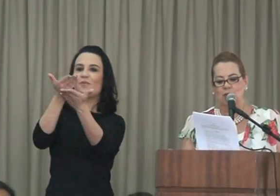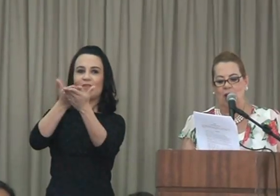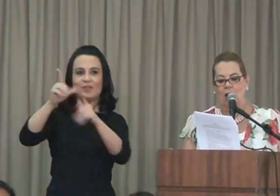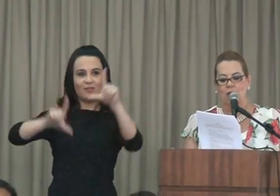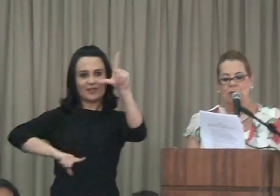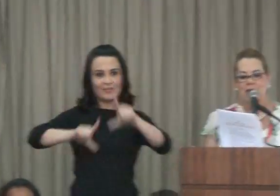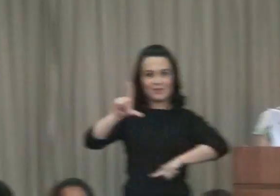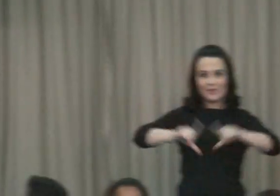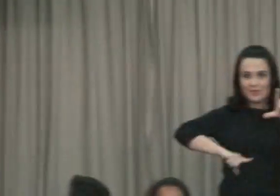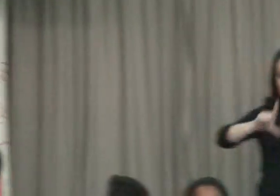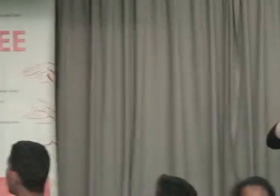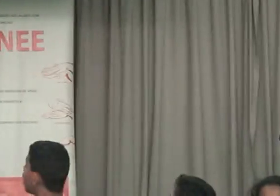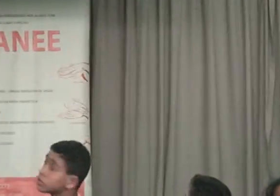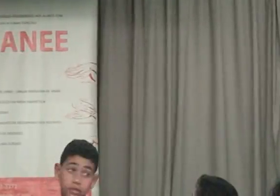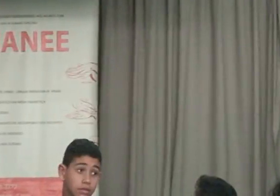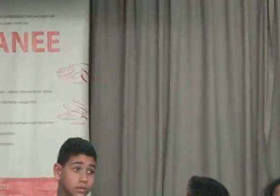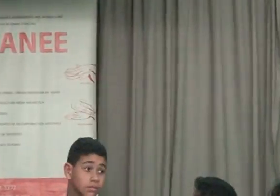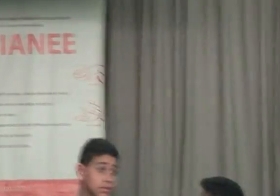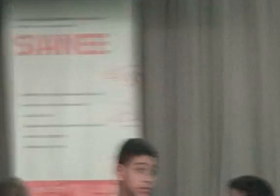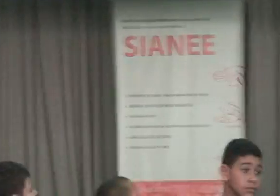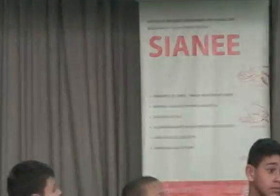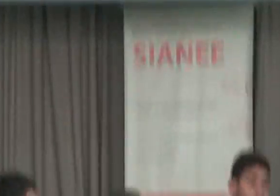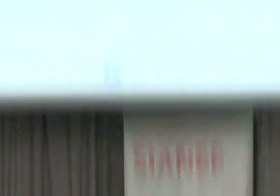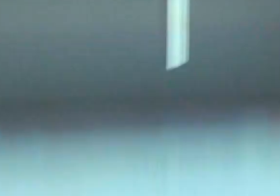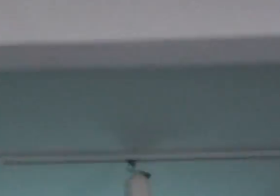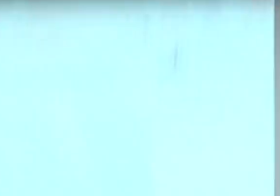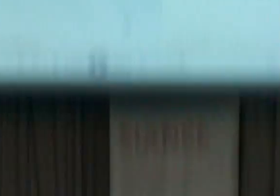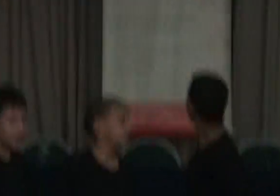Estadual Alcindo Fanaia.